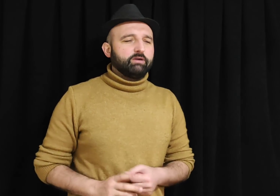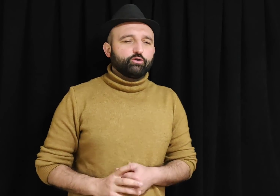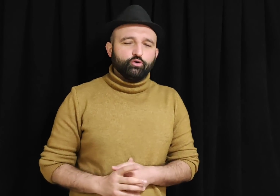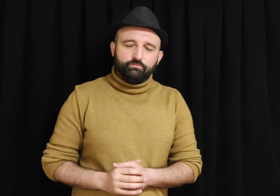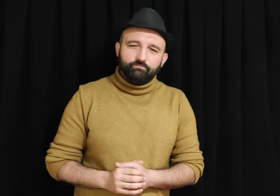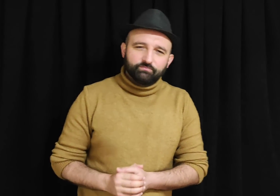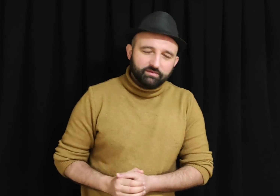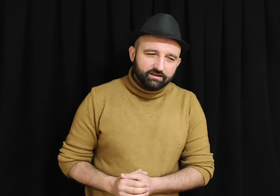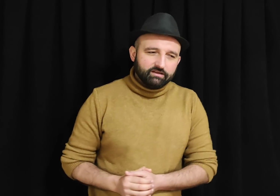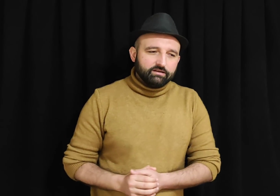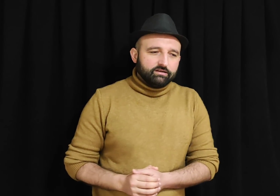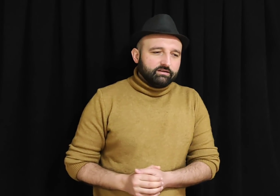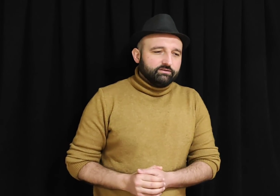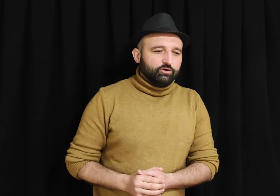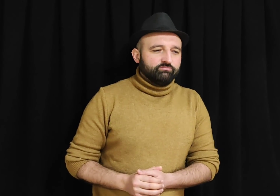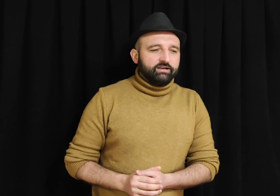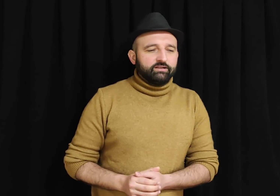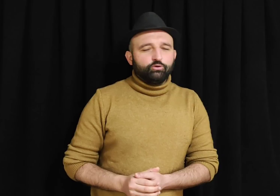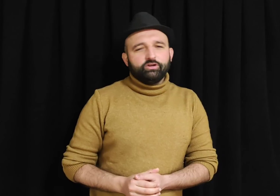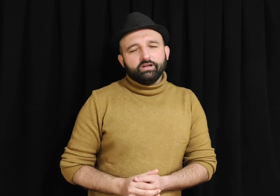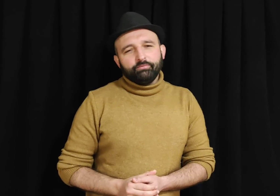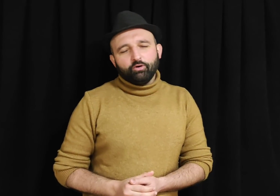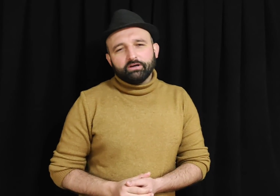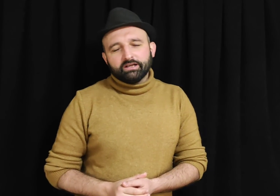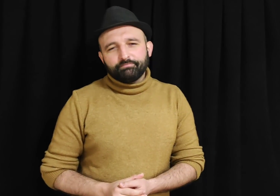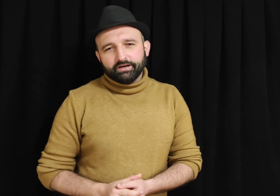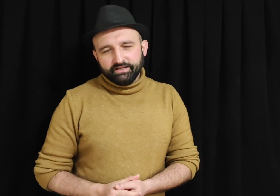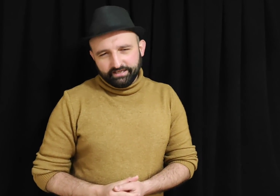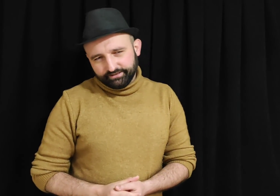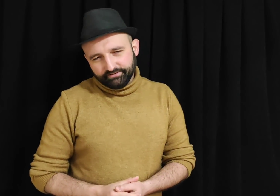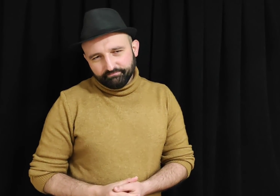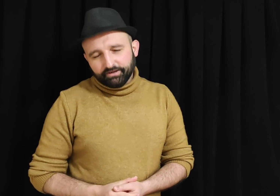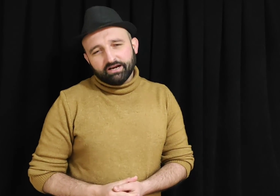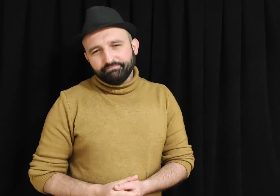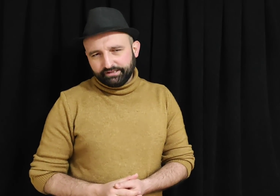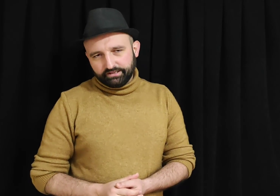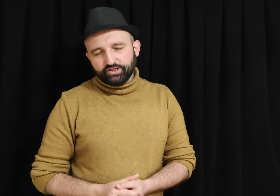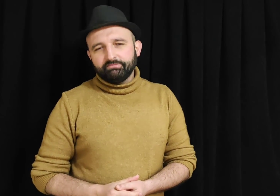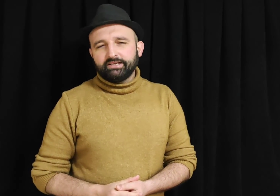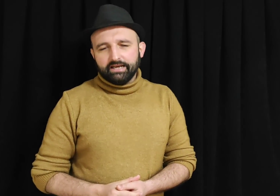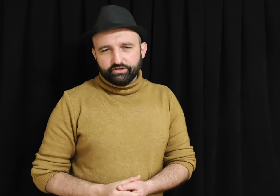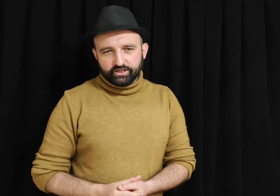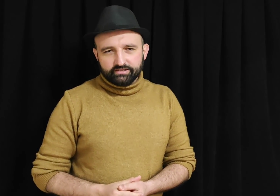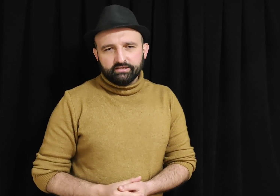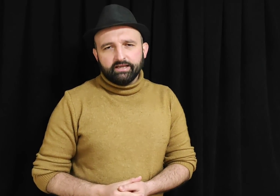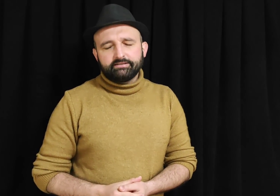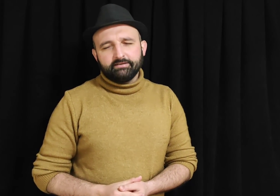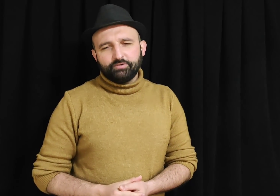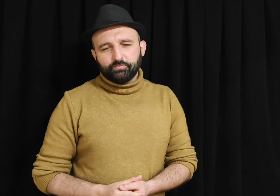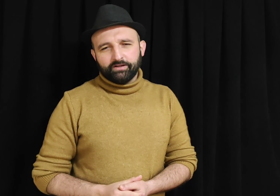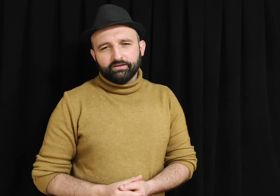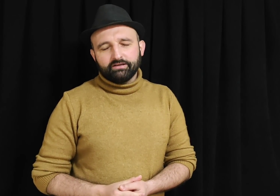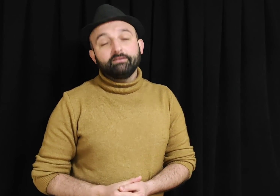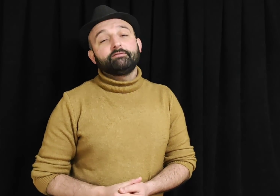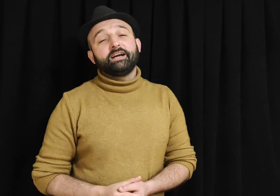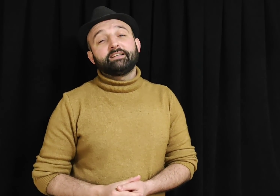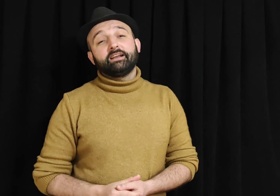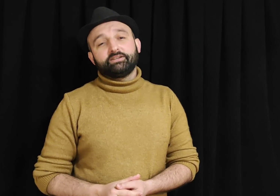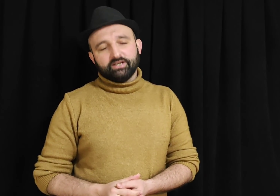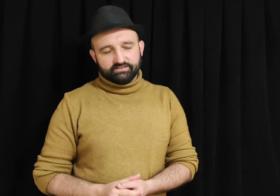bakıyorum. Yorumlarda diyor ki tabii o kadar parayı yedin, para bitti şimdi geleceksin. Etkin pişmanlıktan faydalanacaksın.